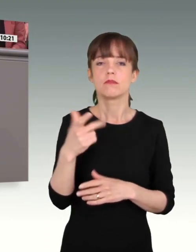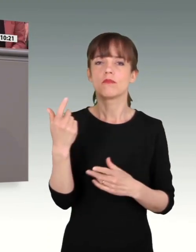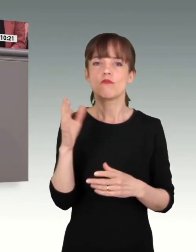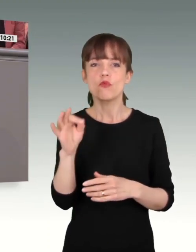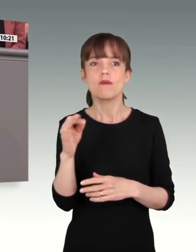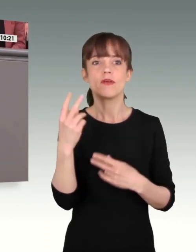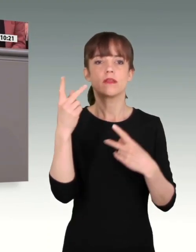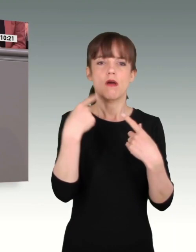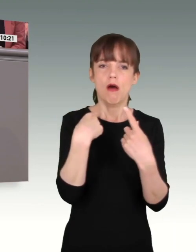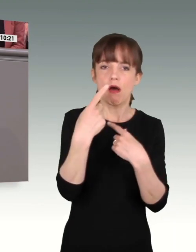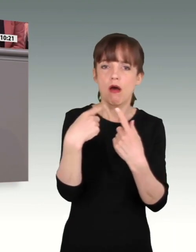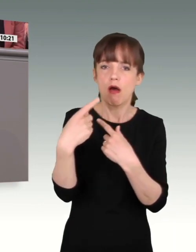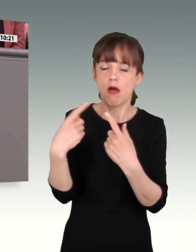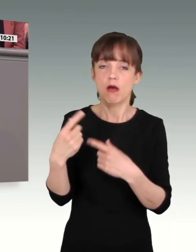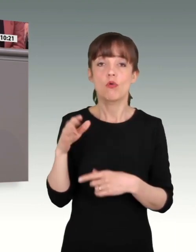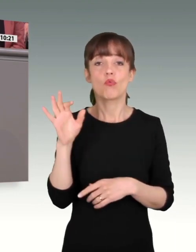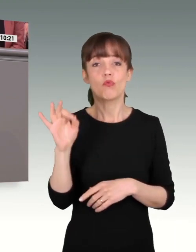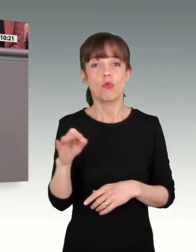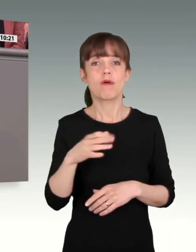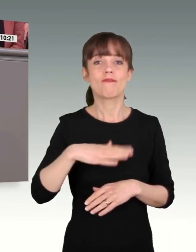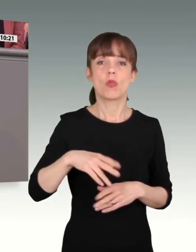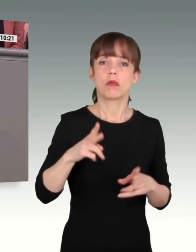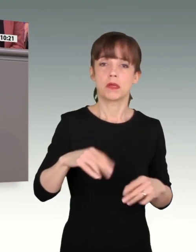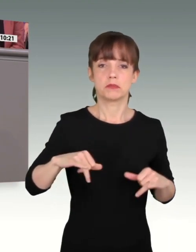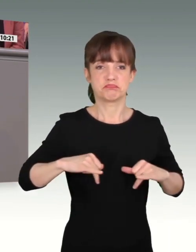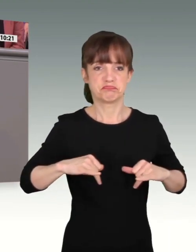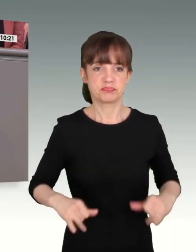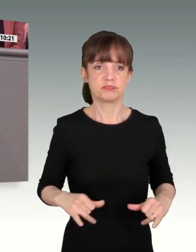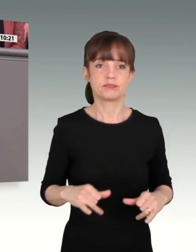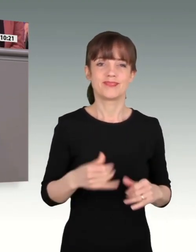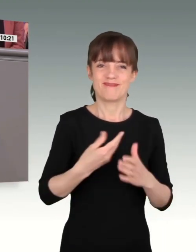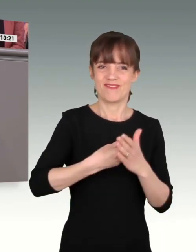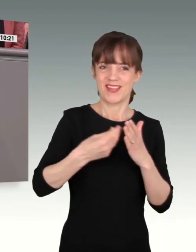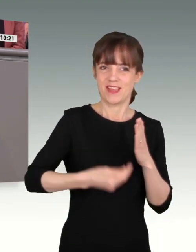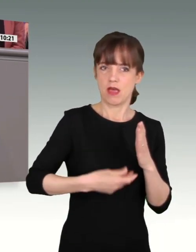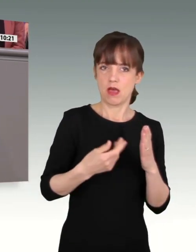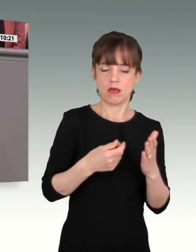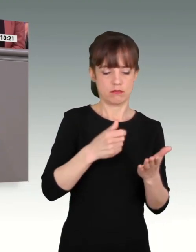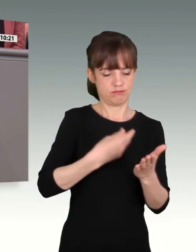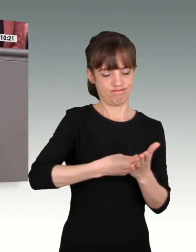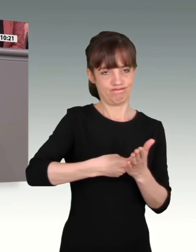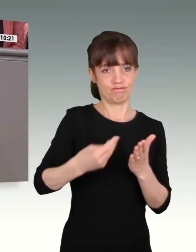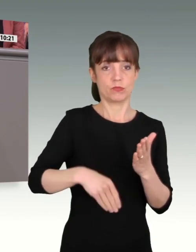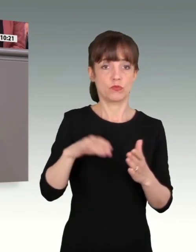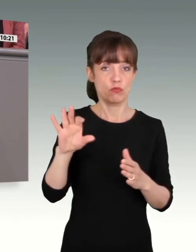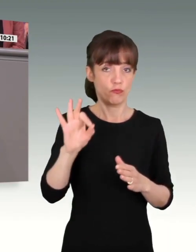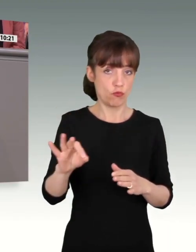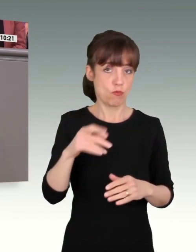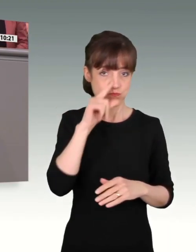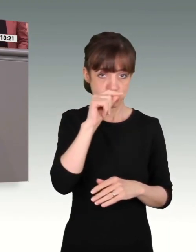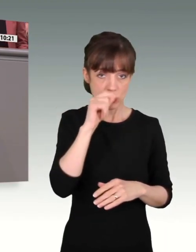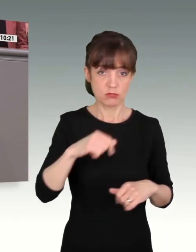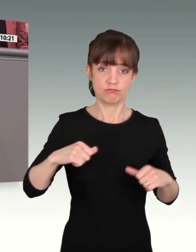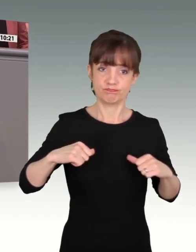Abschreckung ist eine starke Bundeswehr. In der Ukraine verteidigt sich gerade die freie Welt gegen den